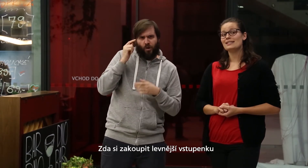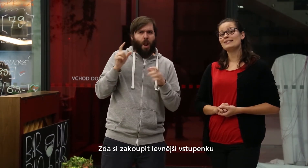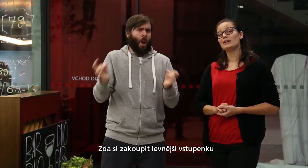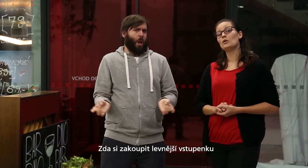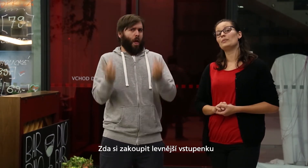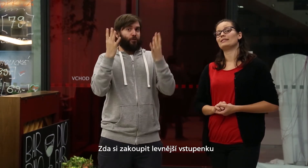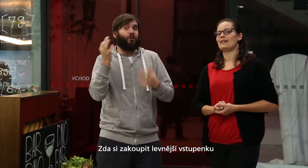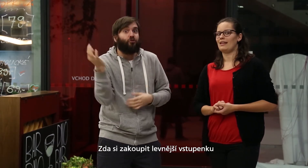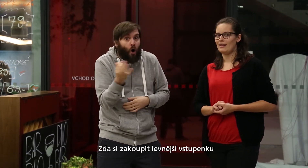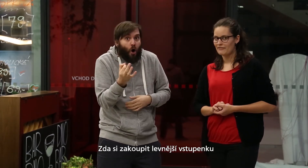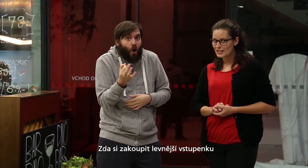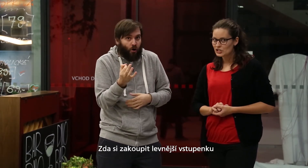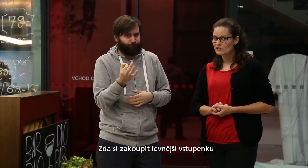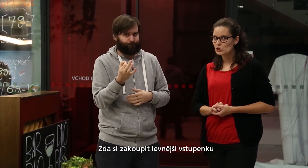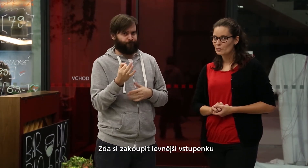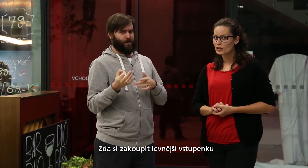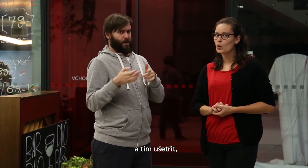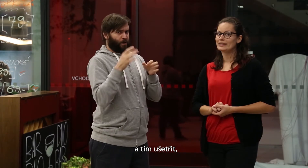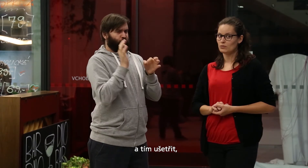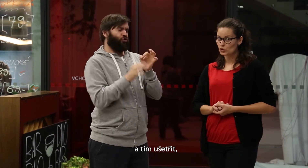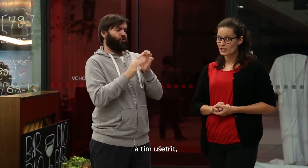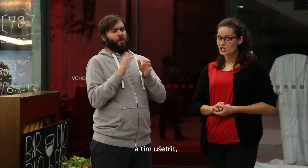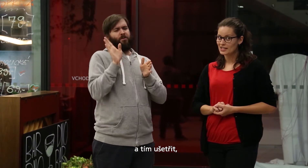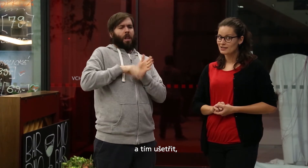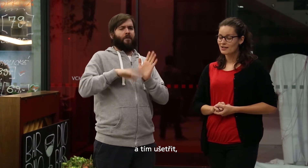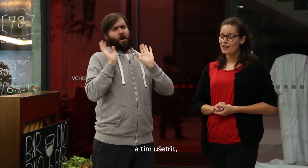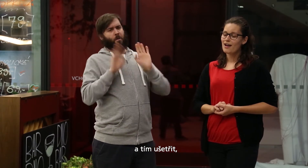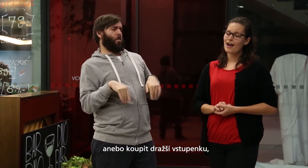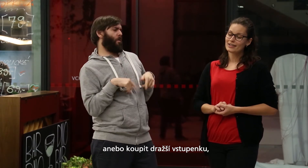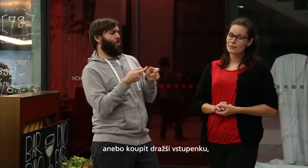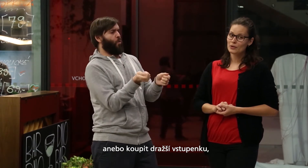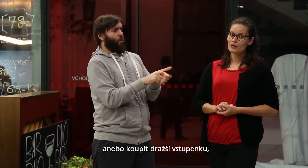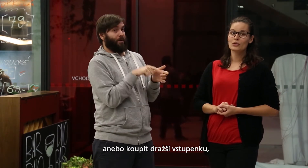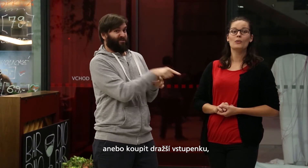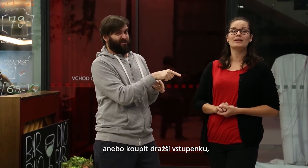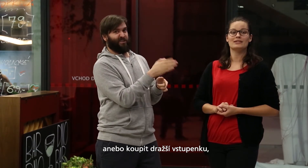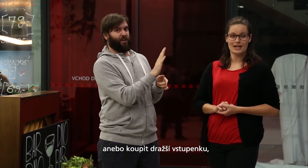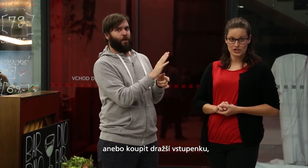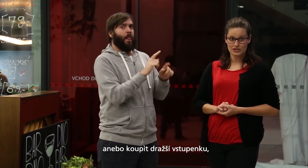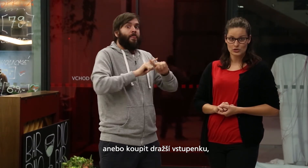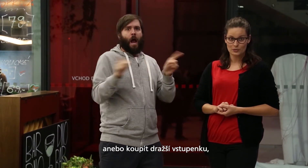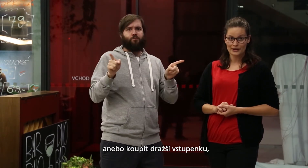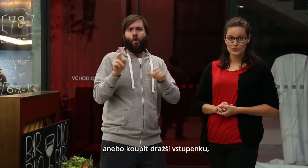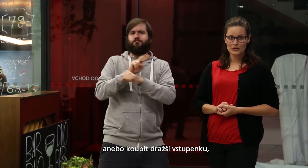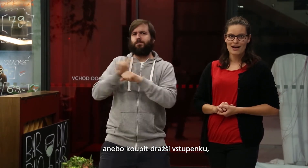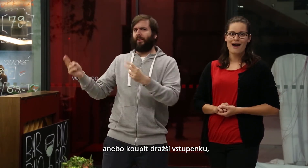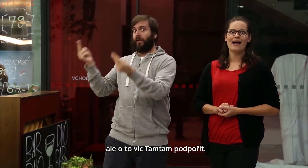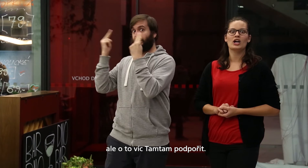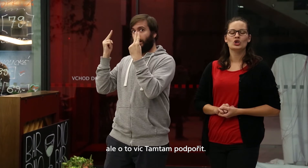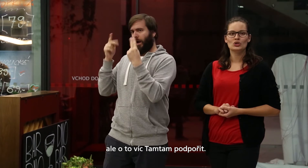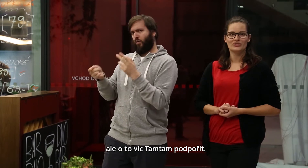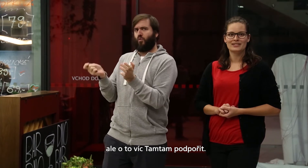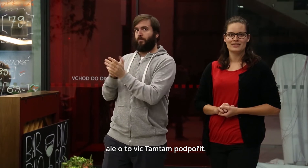Zase zakoupit levnější vstupenku a tím ušetřit, a nebo koupit dražší vstupenku,